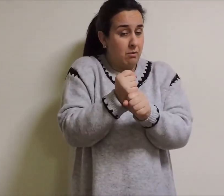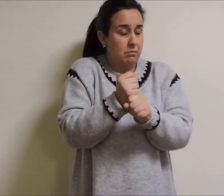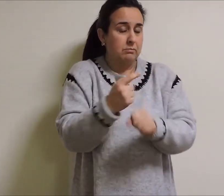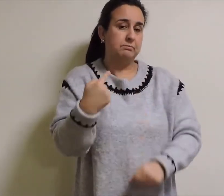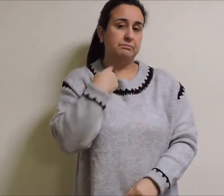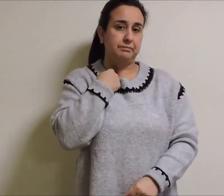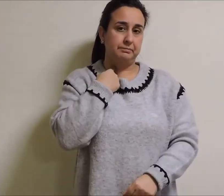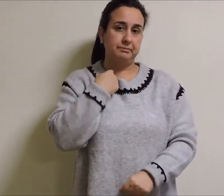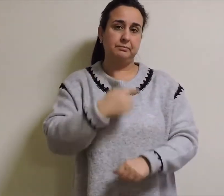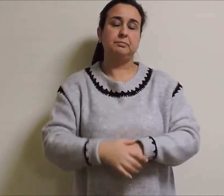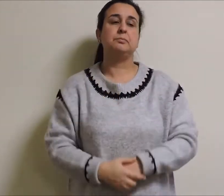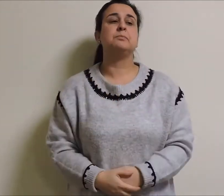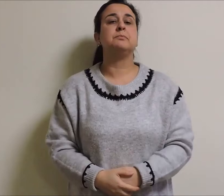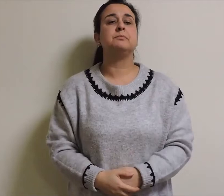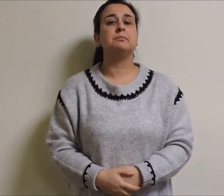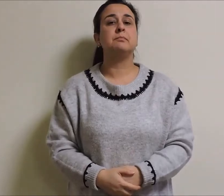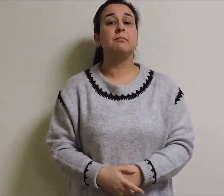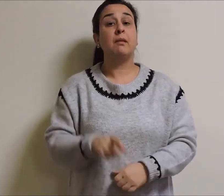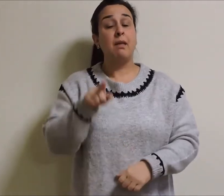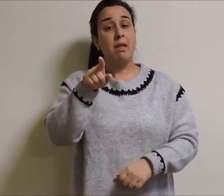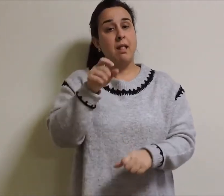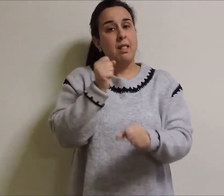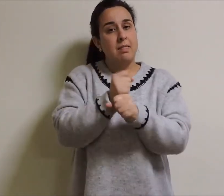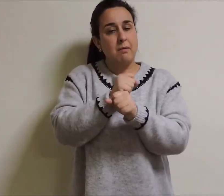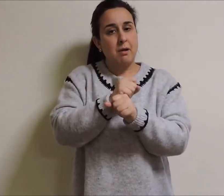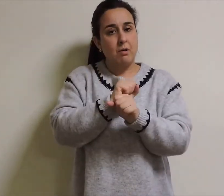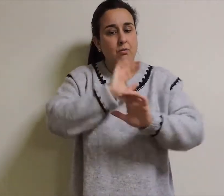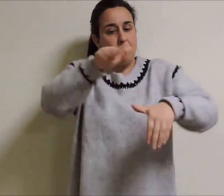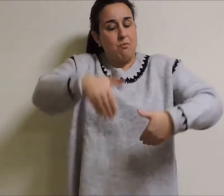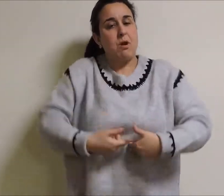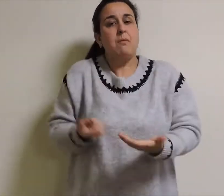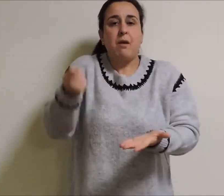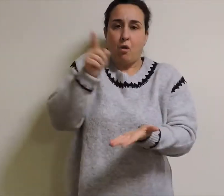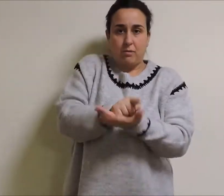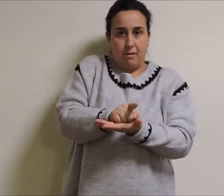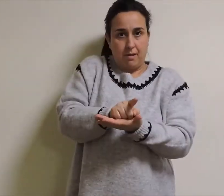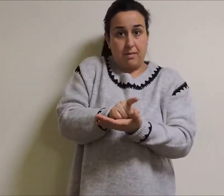Volvería a recuperar o seu posto no ano 1950.